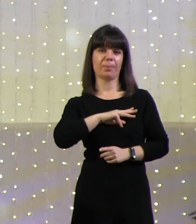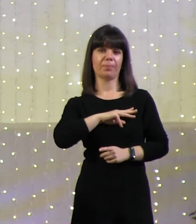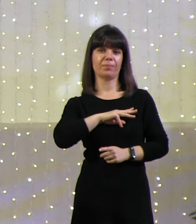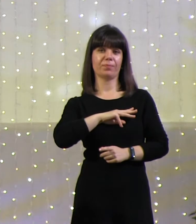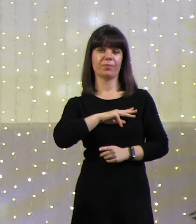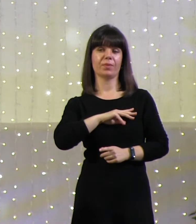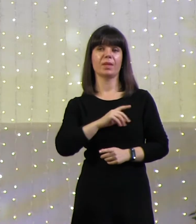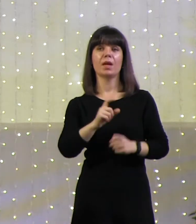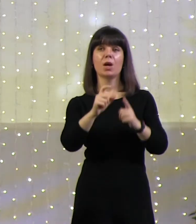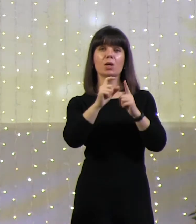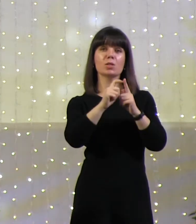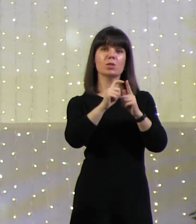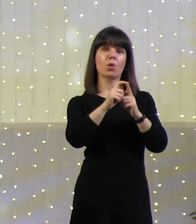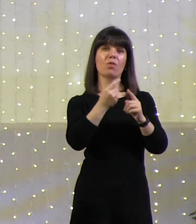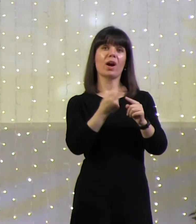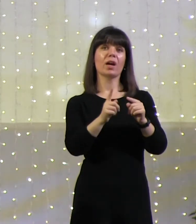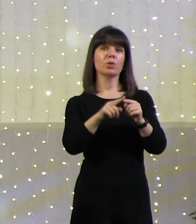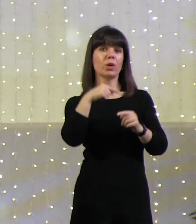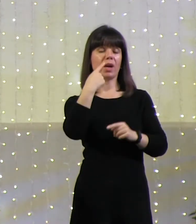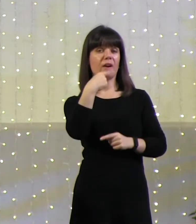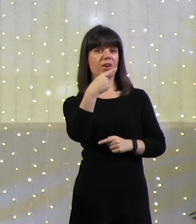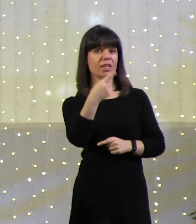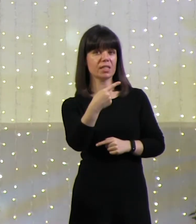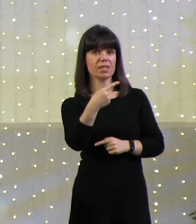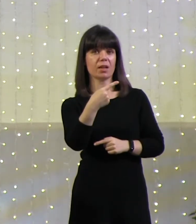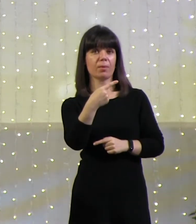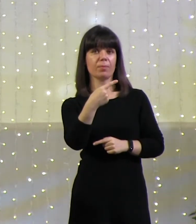слово, которое говорится,